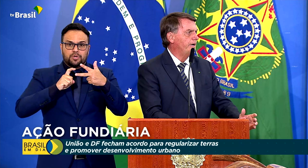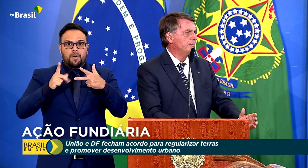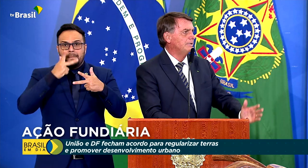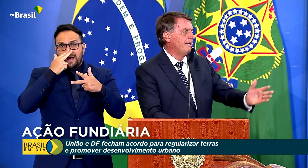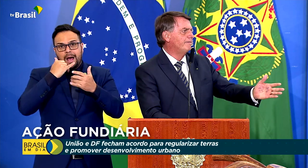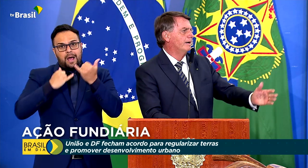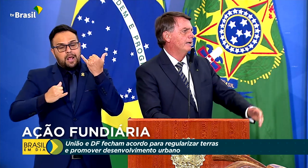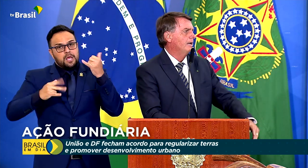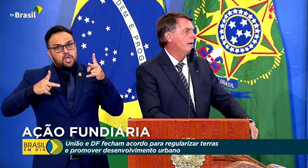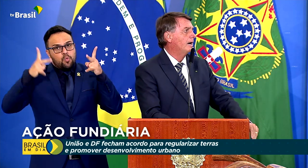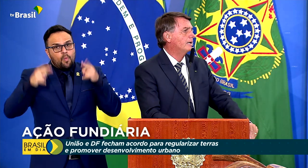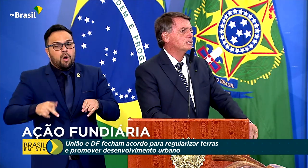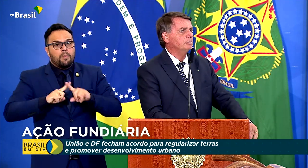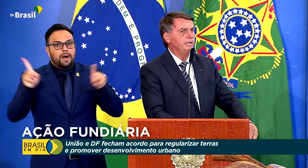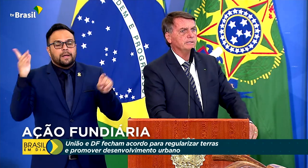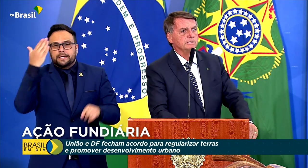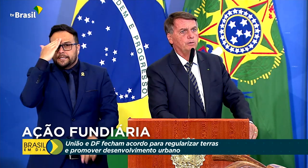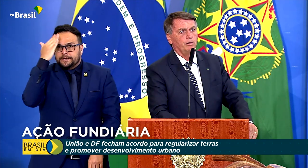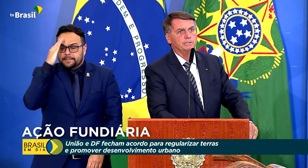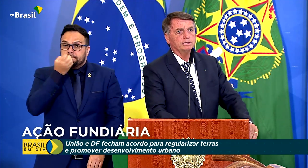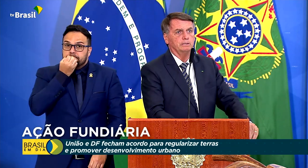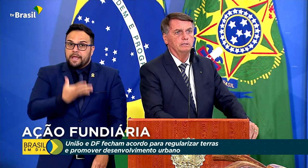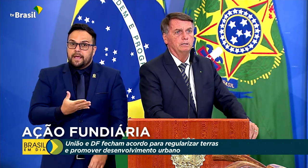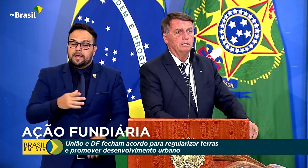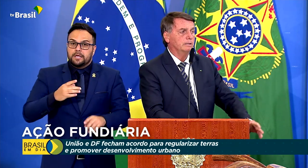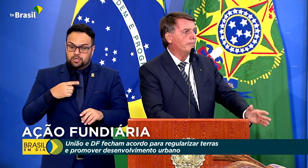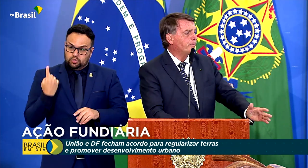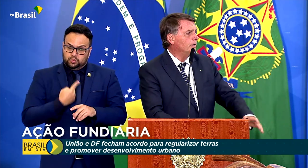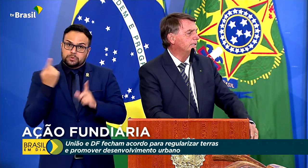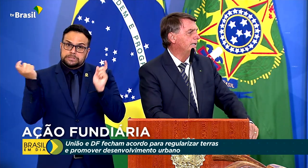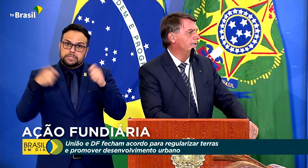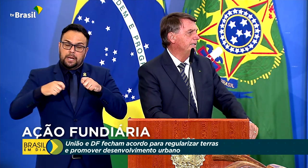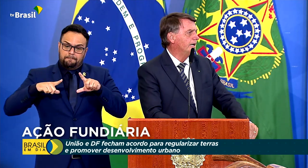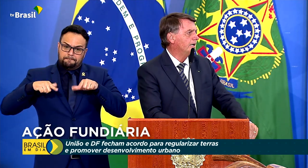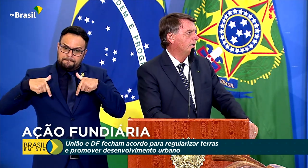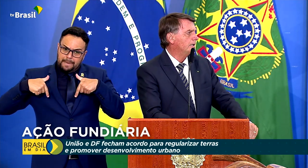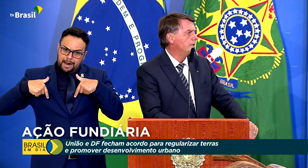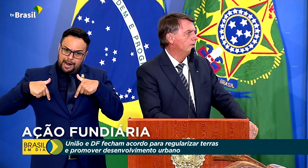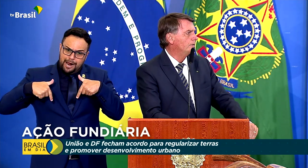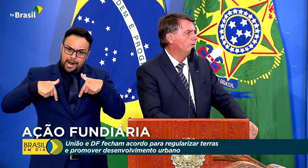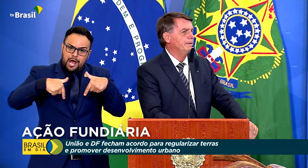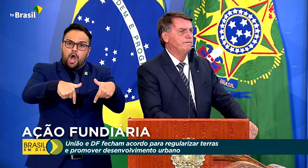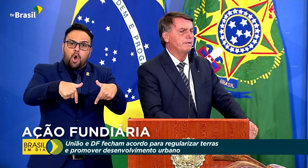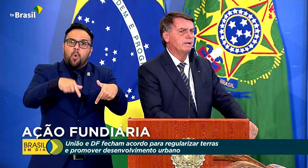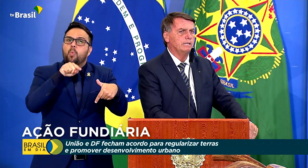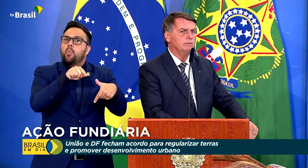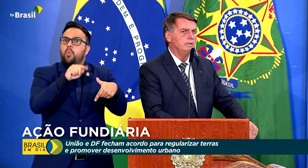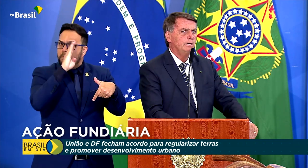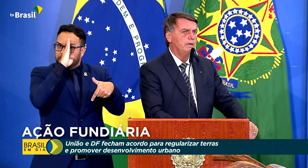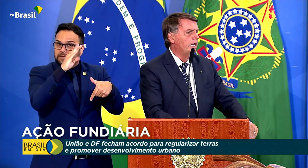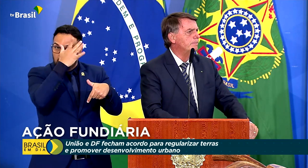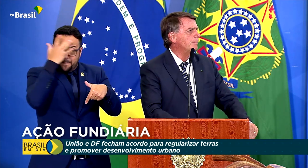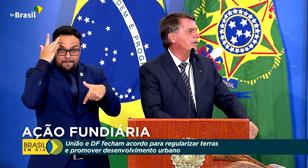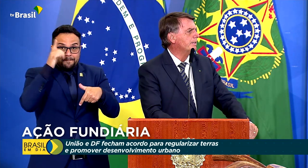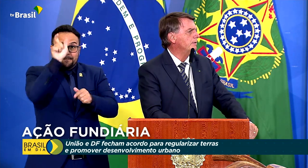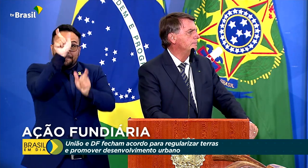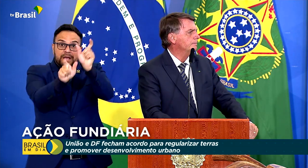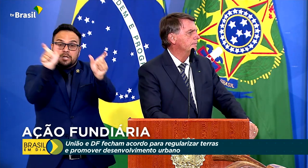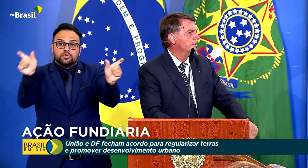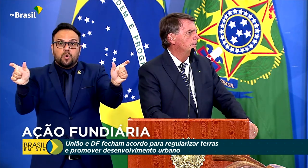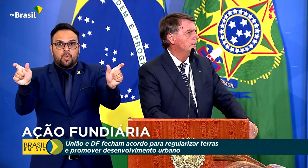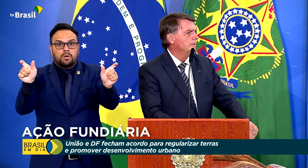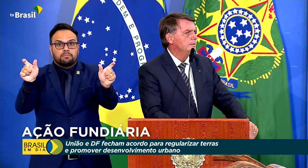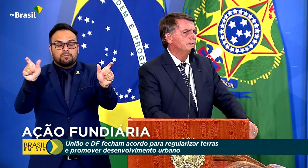os nossos governos leva a ações onde, na ponta da linha, o beneficiado é a população.